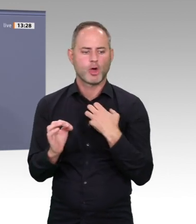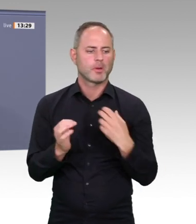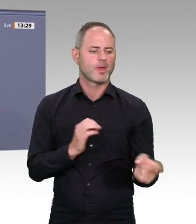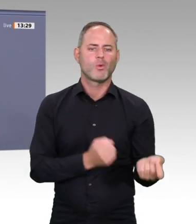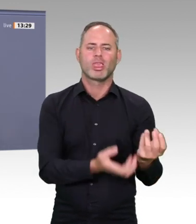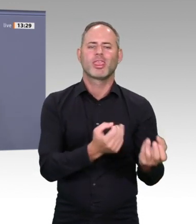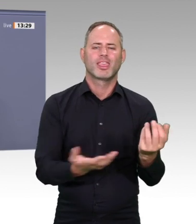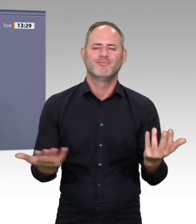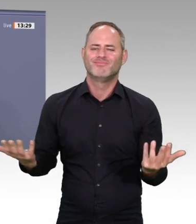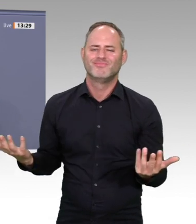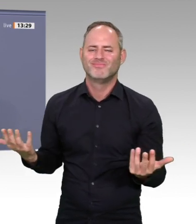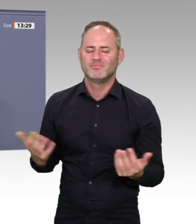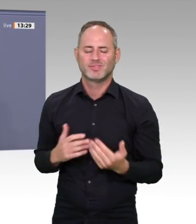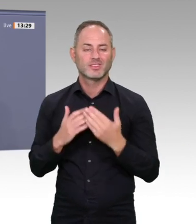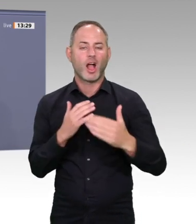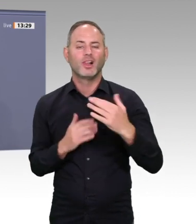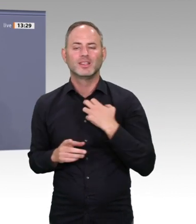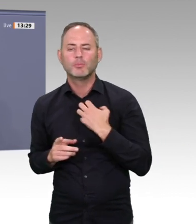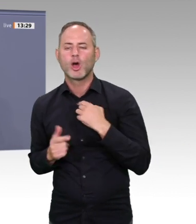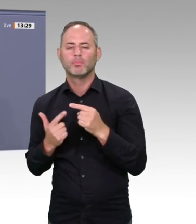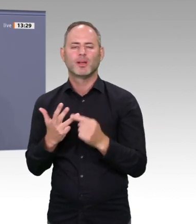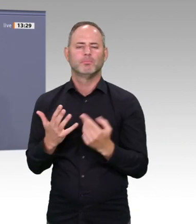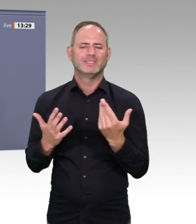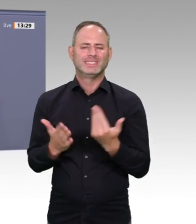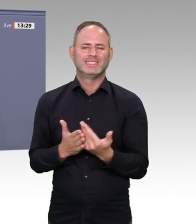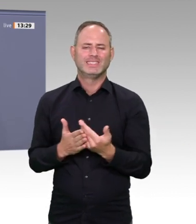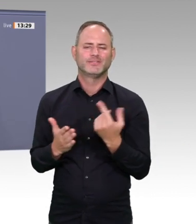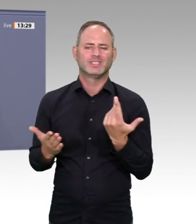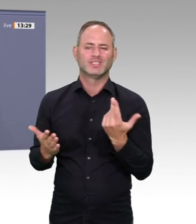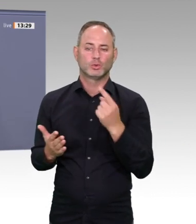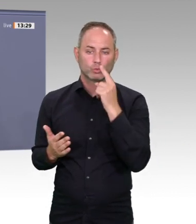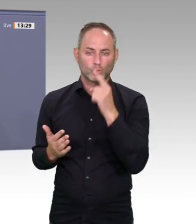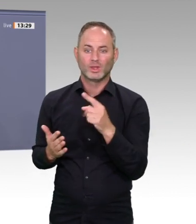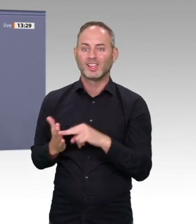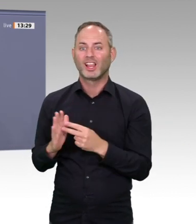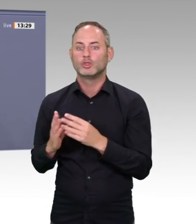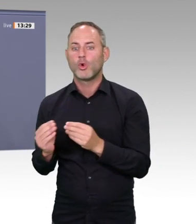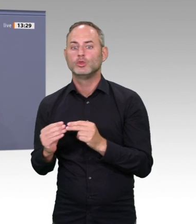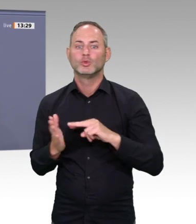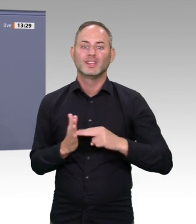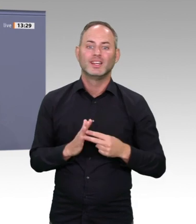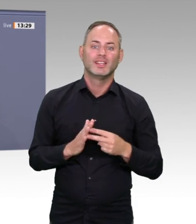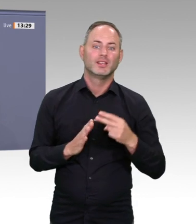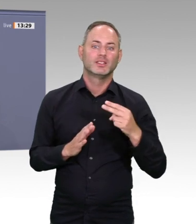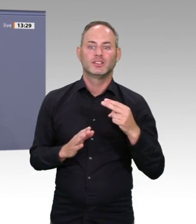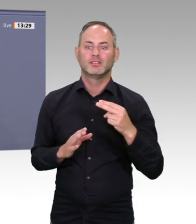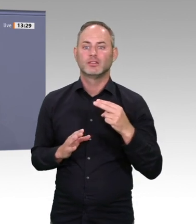für alles sein. Das ist klar. Auch Digitalisierung ist ein Mittel, das unser Handeln im Guten wie im Schlechten beeinflussen kann.